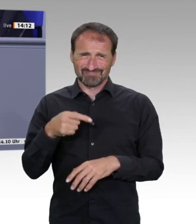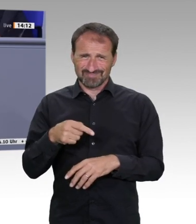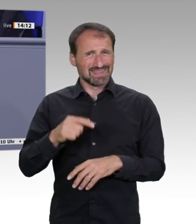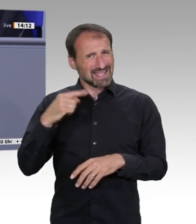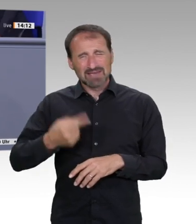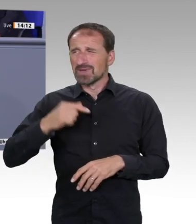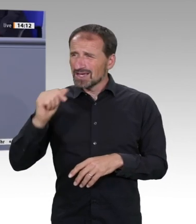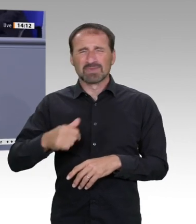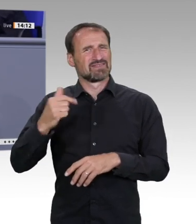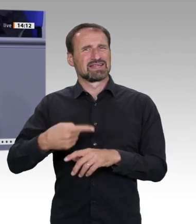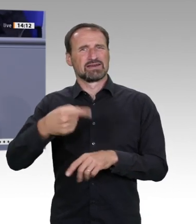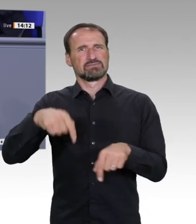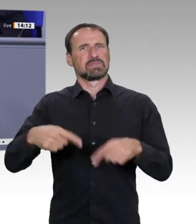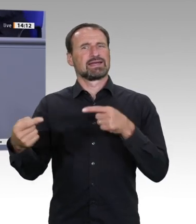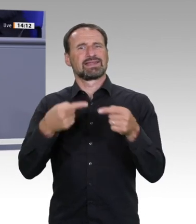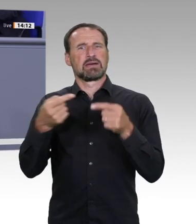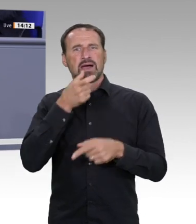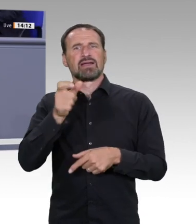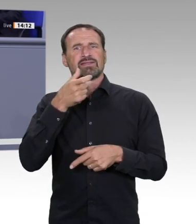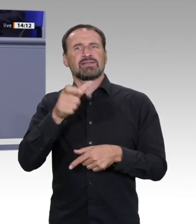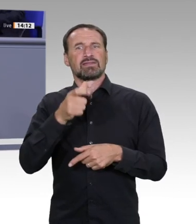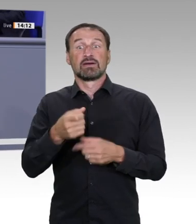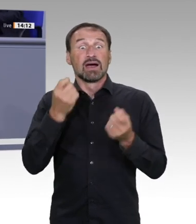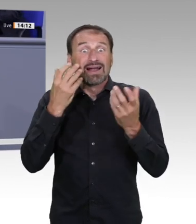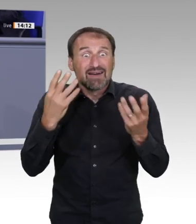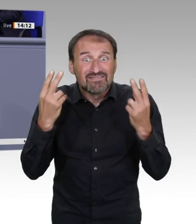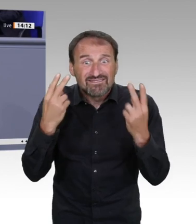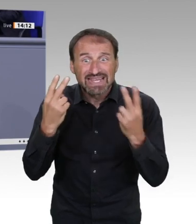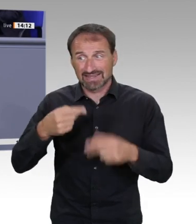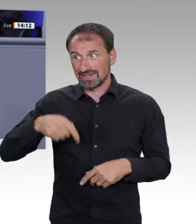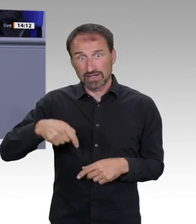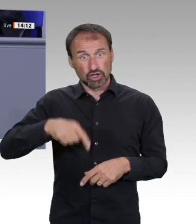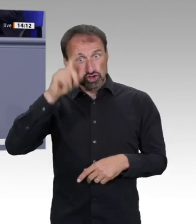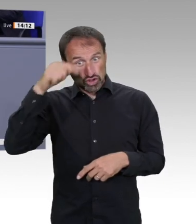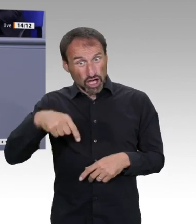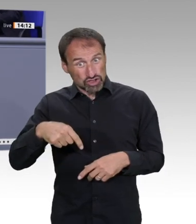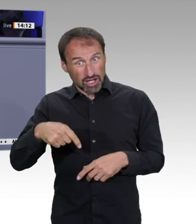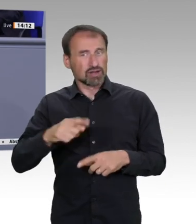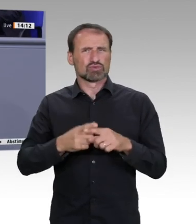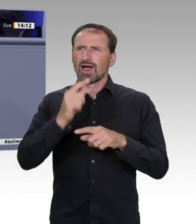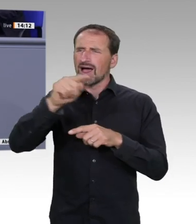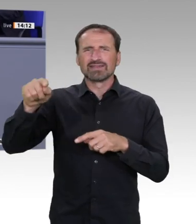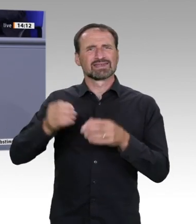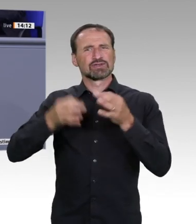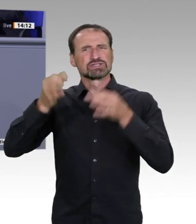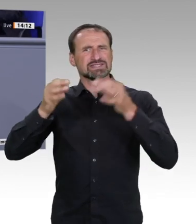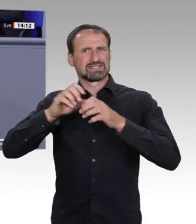Die kommen aus Entwicklungsländern. Und unter welchen Bedingungen werden diese abgebaut? Wie viel Wasser brauche ich, um Lithium zu gewinnen